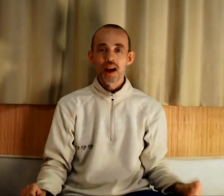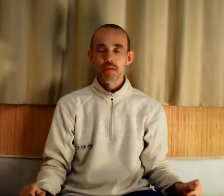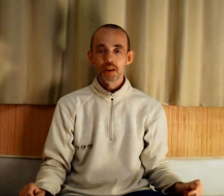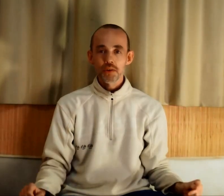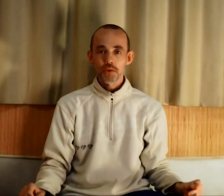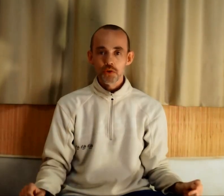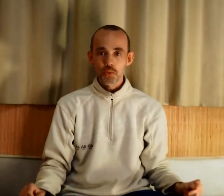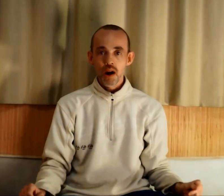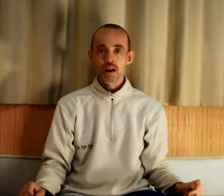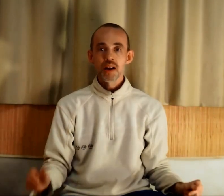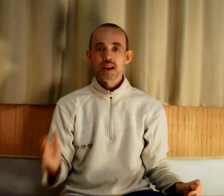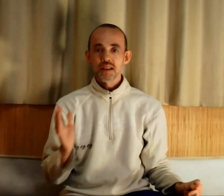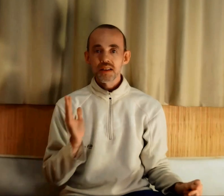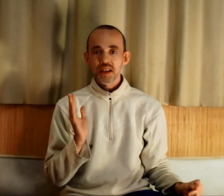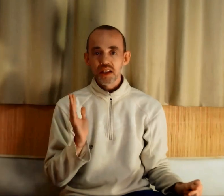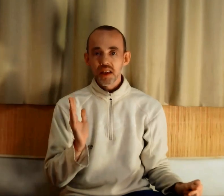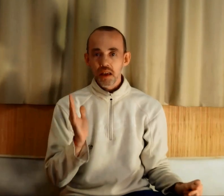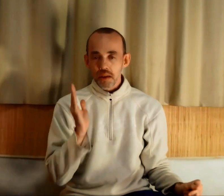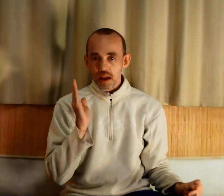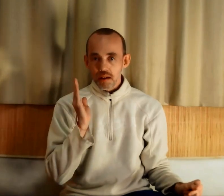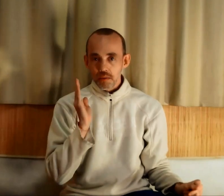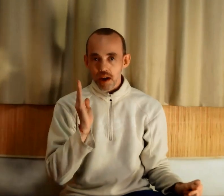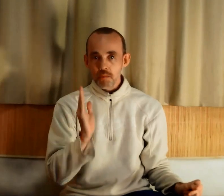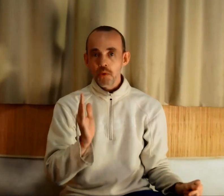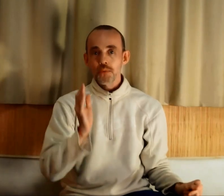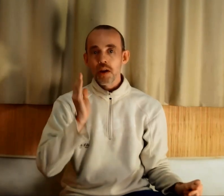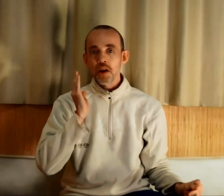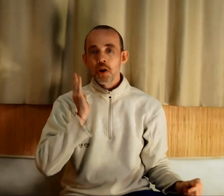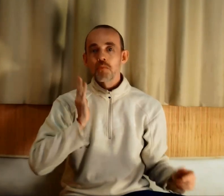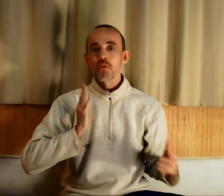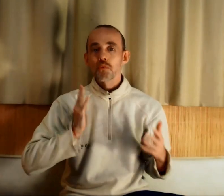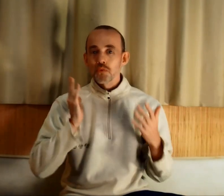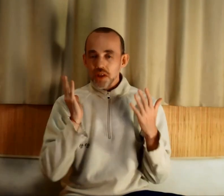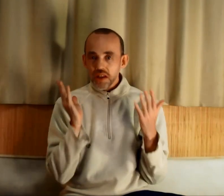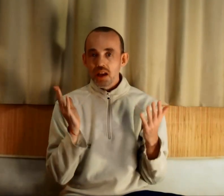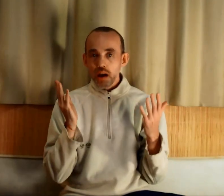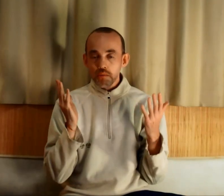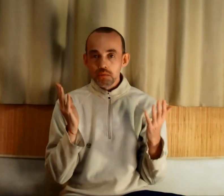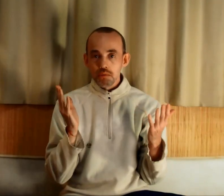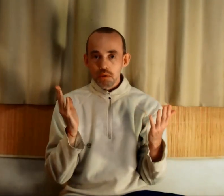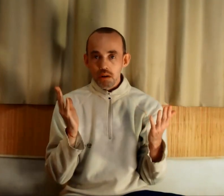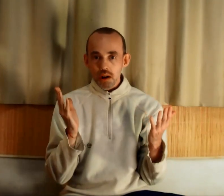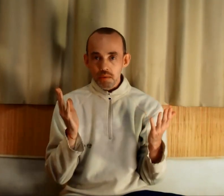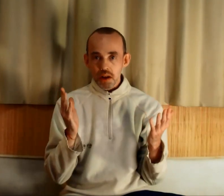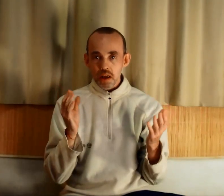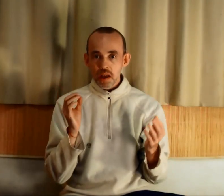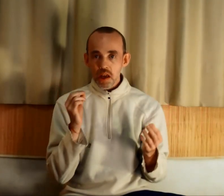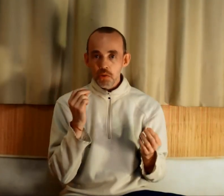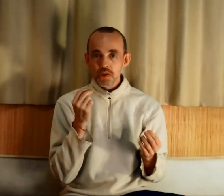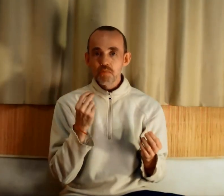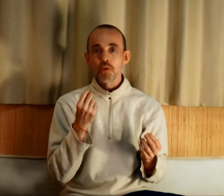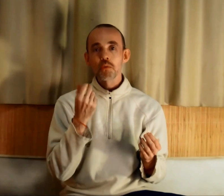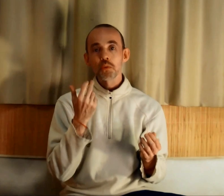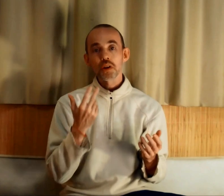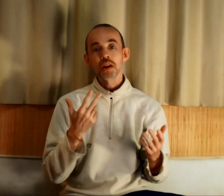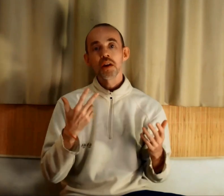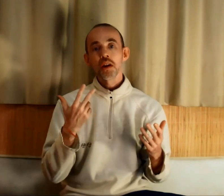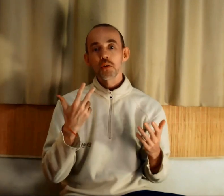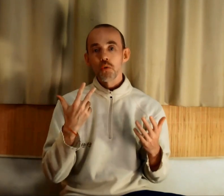avec joie. Cette série est vraiment faite pour vous aider à vous révéler et aussi pour vous montrer que,